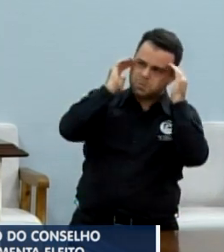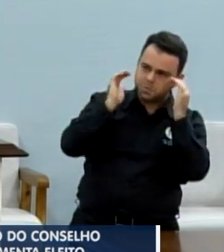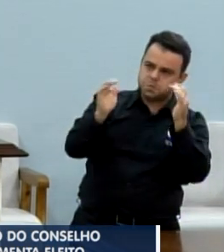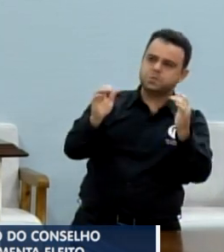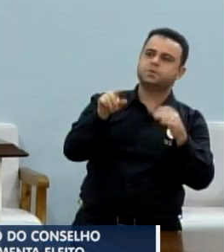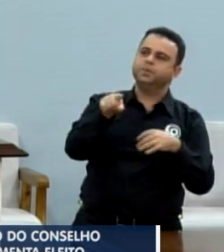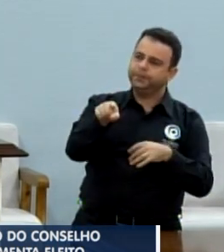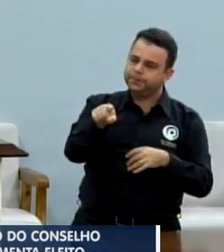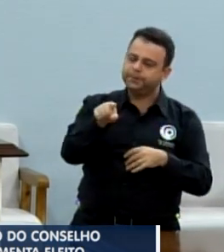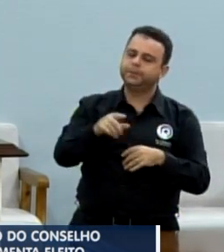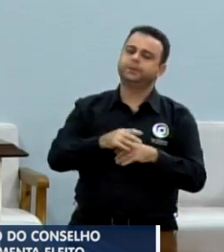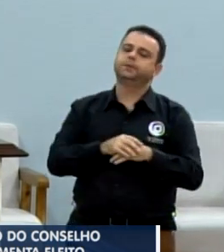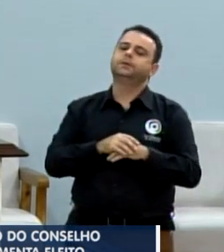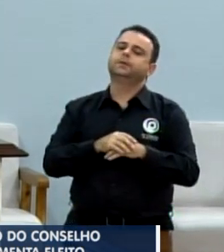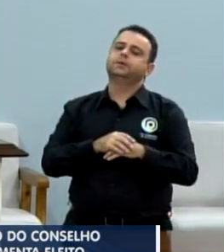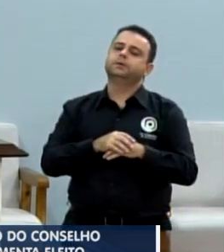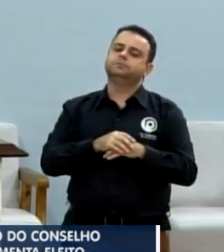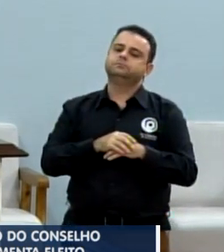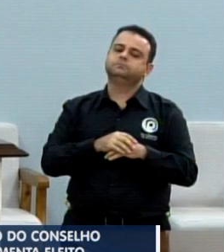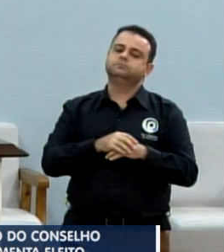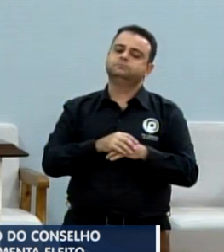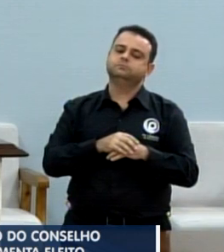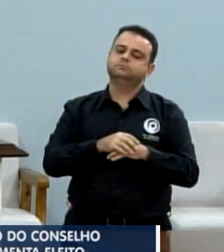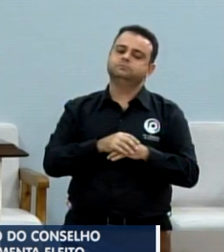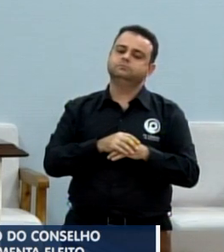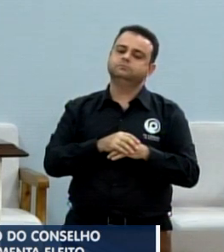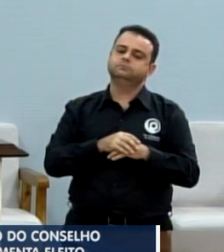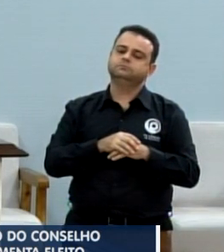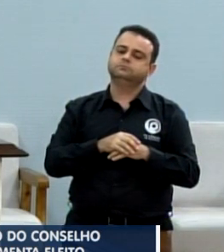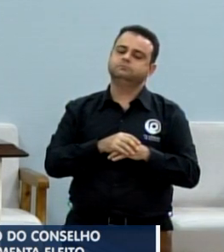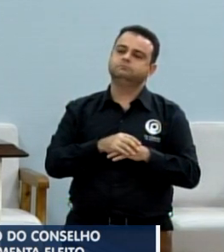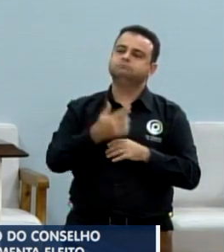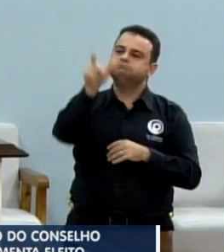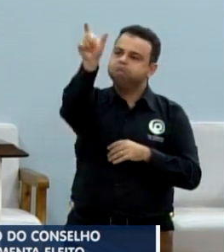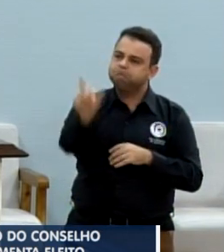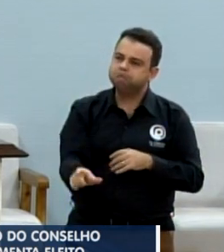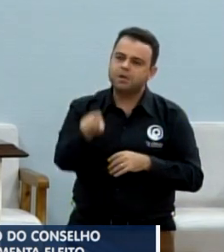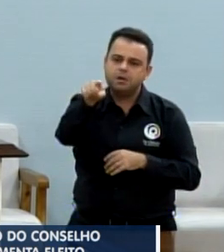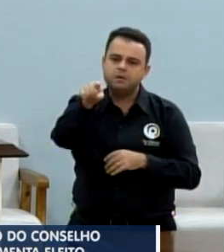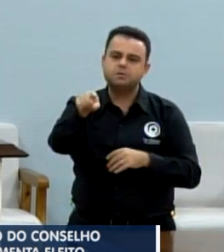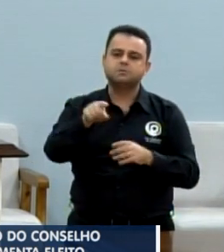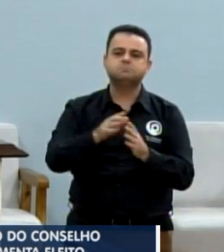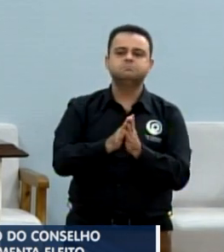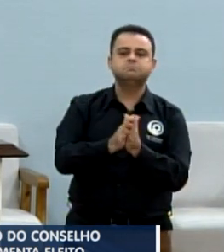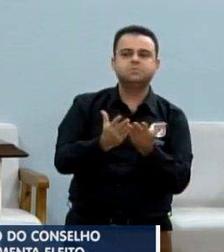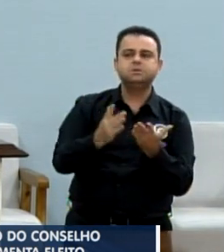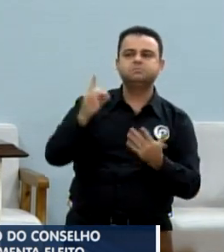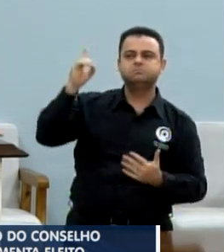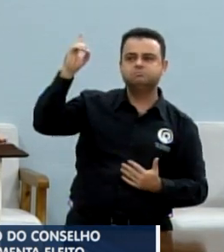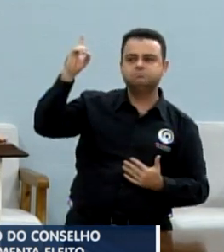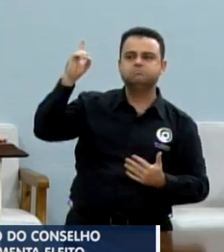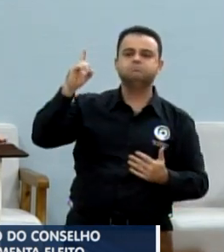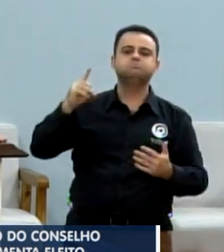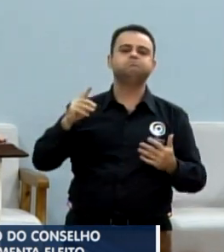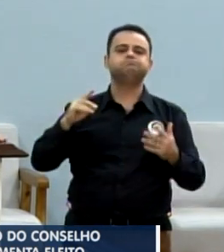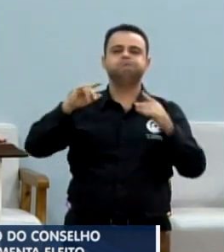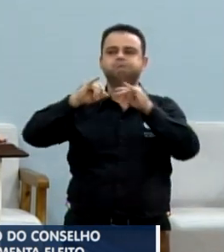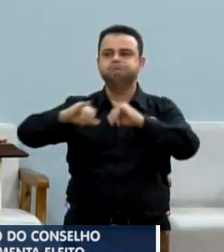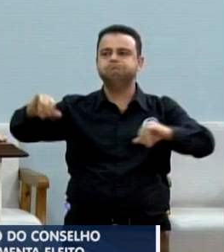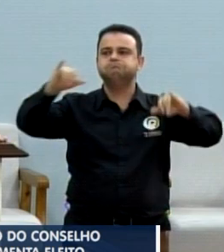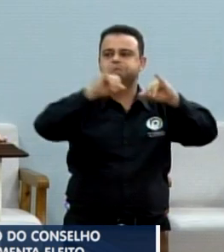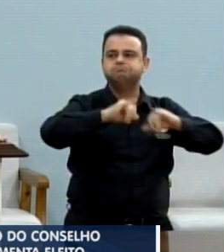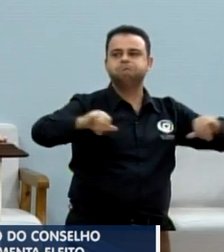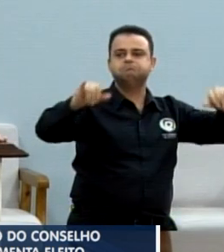na qual tenho muito apreço pela vida dele, pelo ministério que é um homem de Deus, um homem de missões